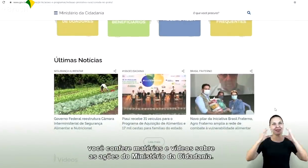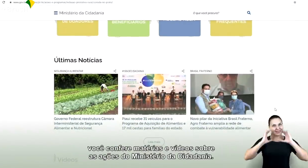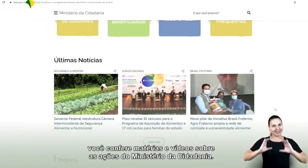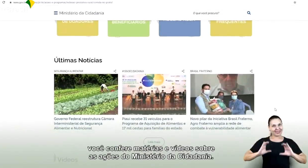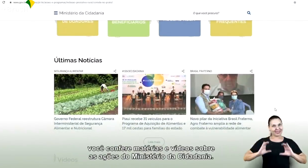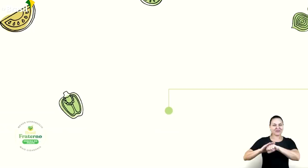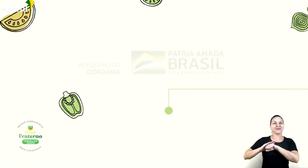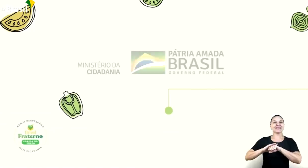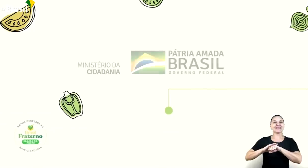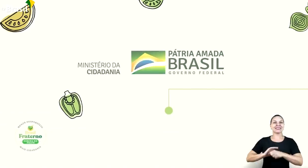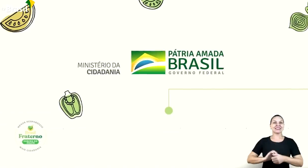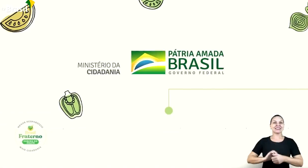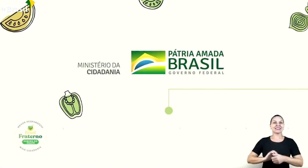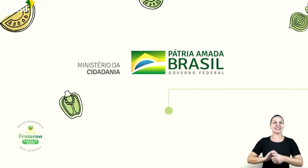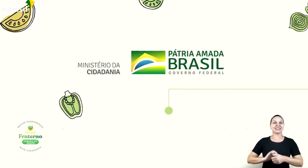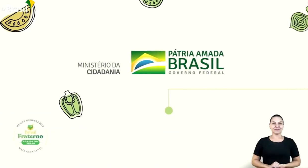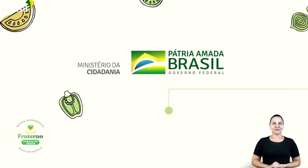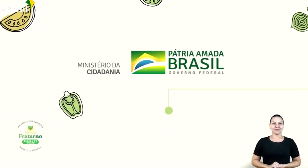Cidadania.